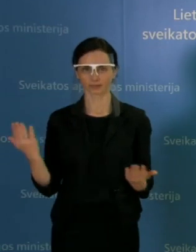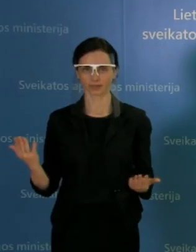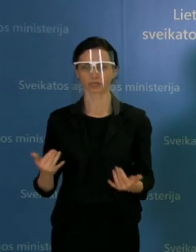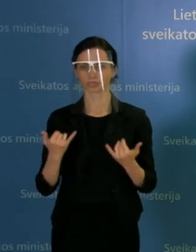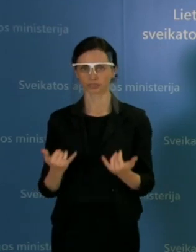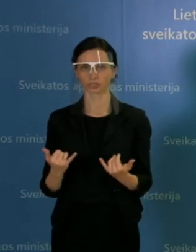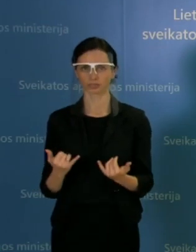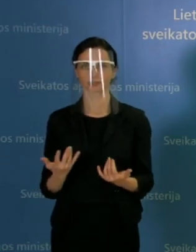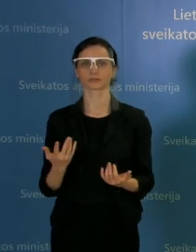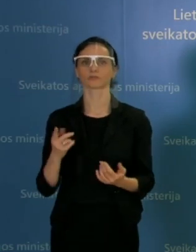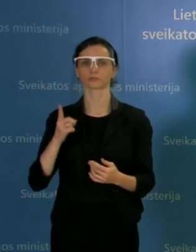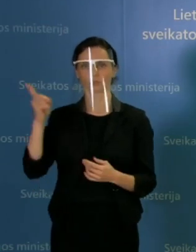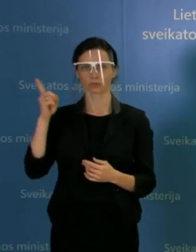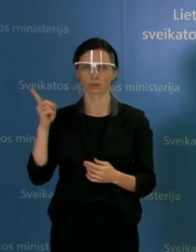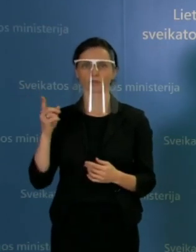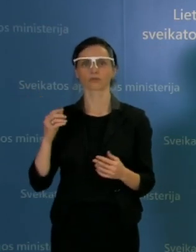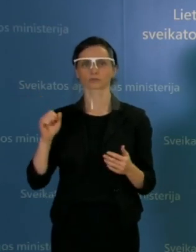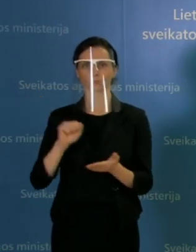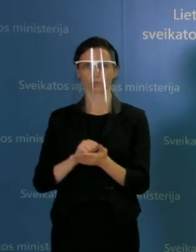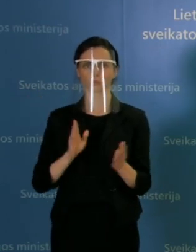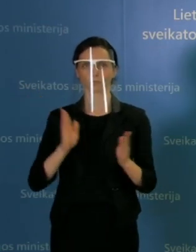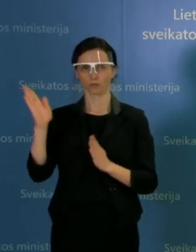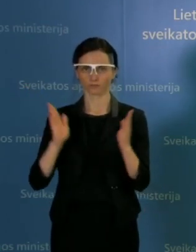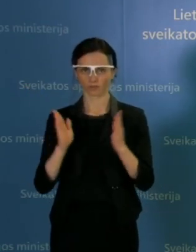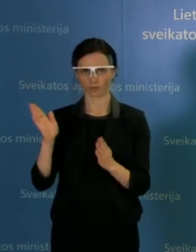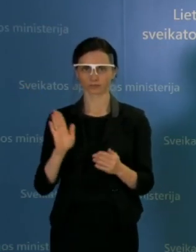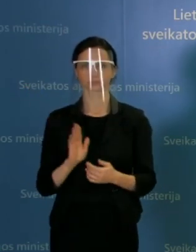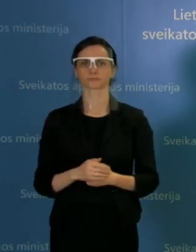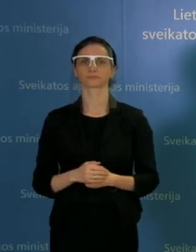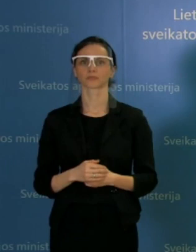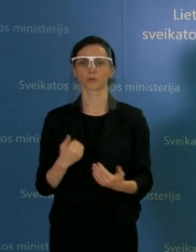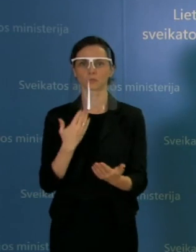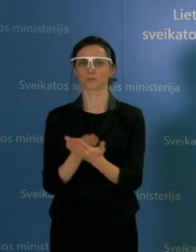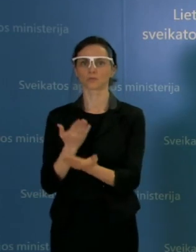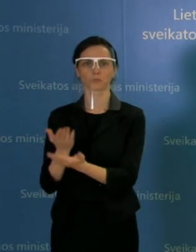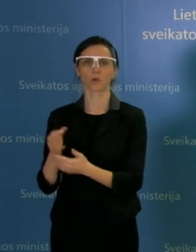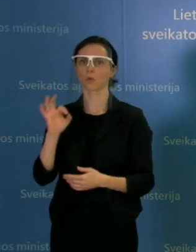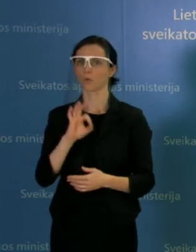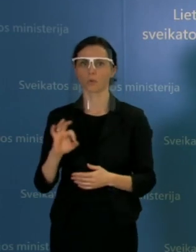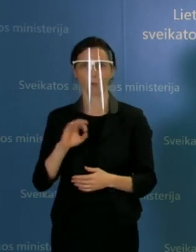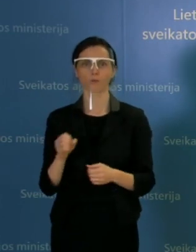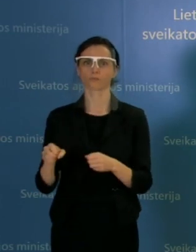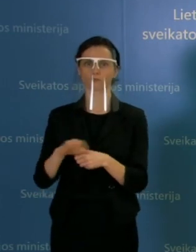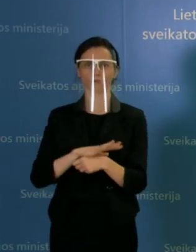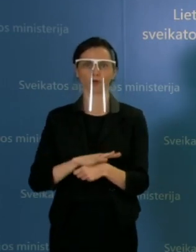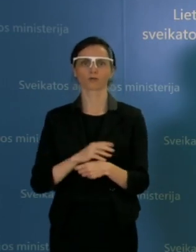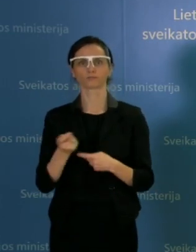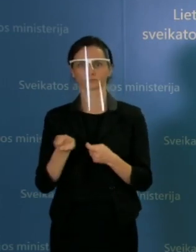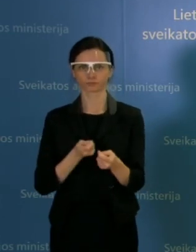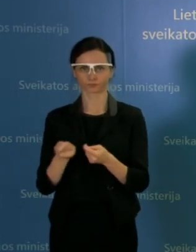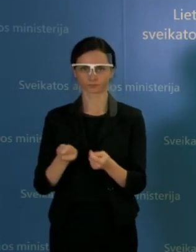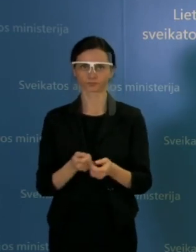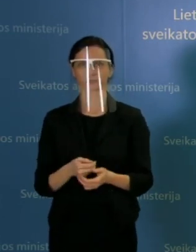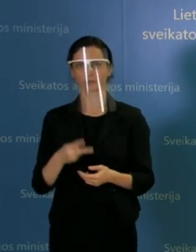Šiandien iš nuotolinės pūdos konferencijos, kur tradisiškai bus pristatytos naujausios aktualijos susijusios su koronaviruso